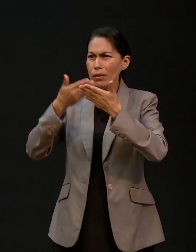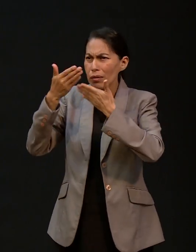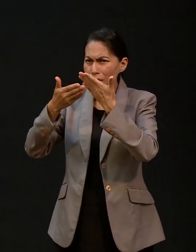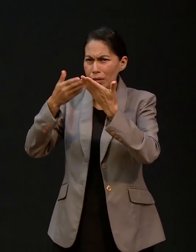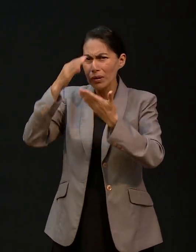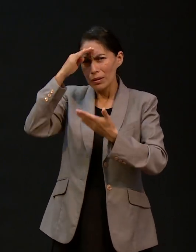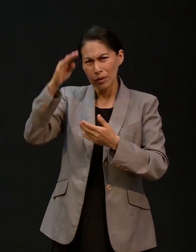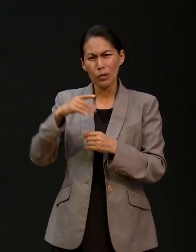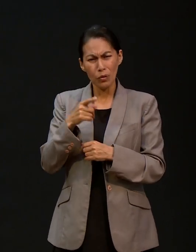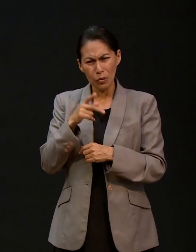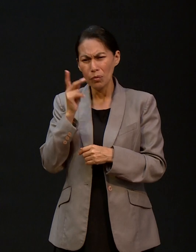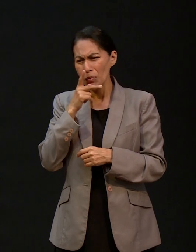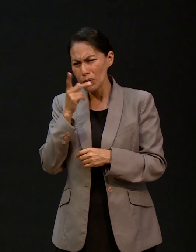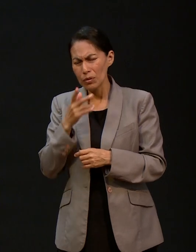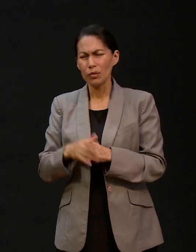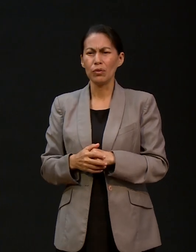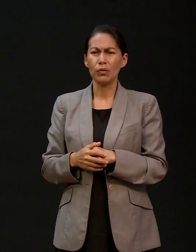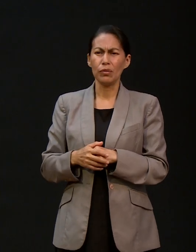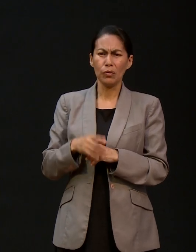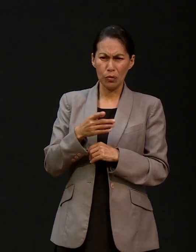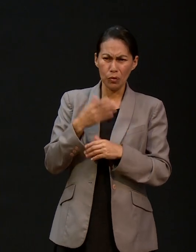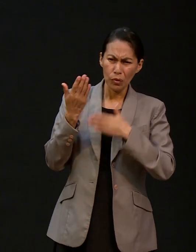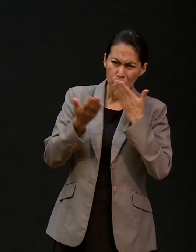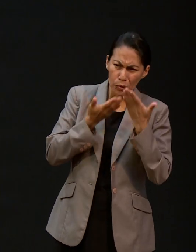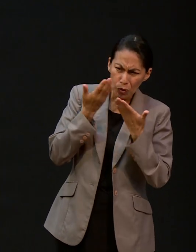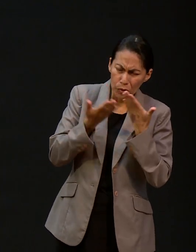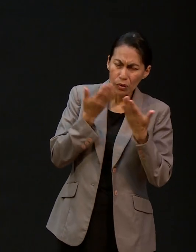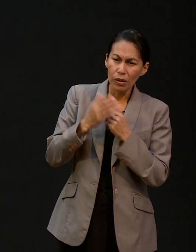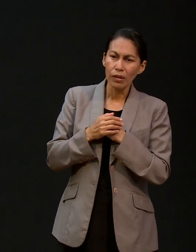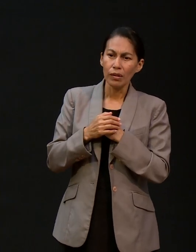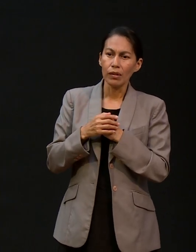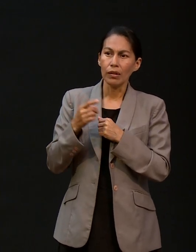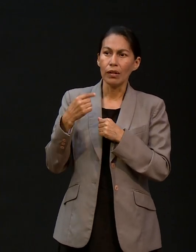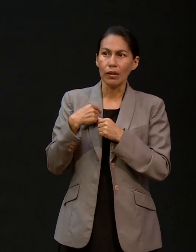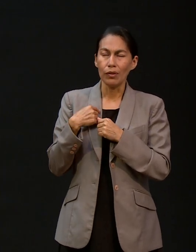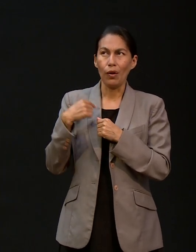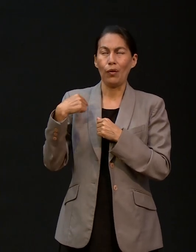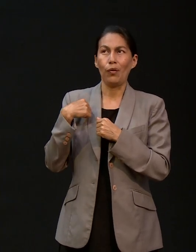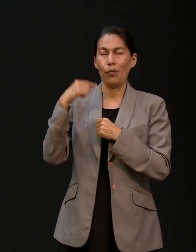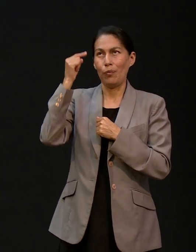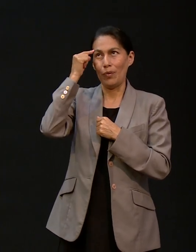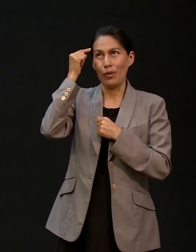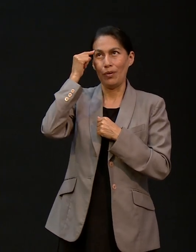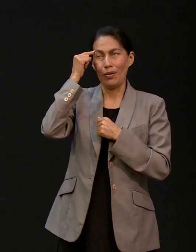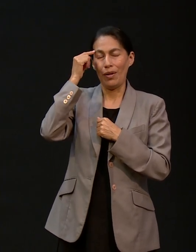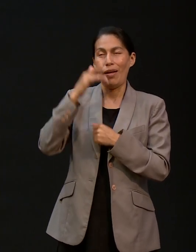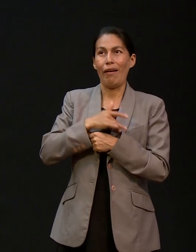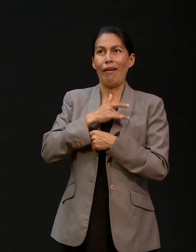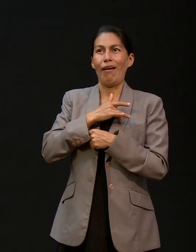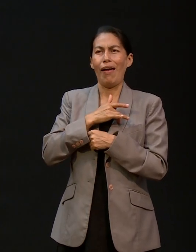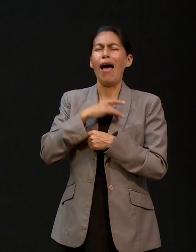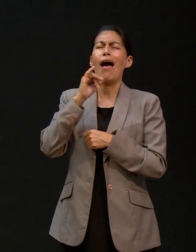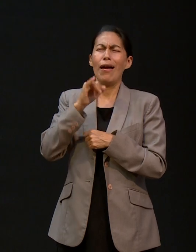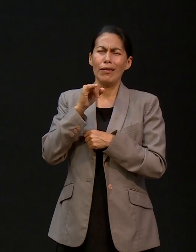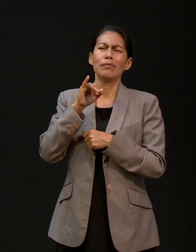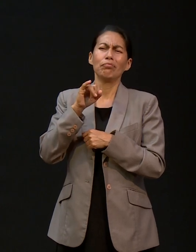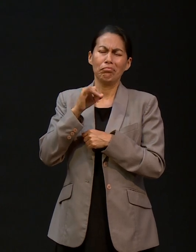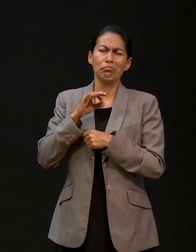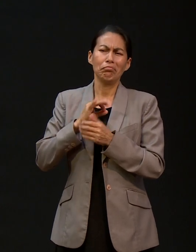sigas sirviendo a Dios como teólogo, como estudias tu carrera y seas pastor. Entonces, eso complementó mi sentir,